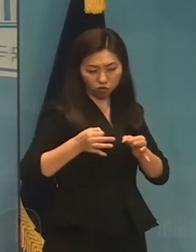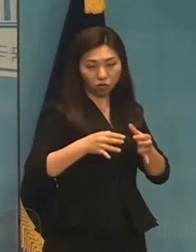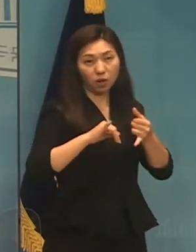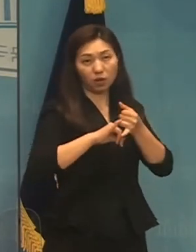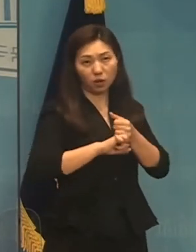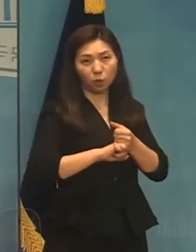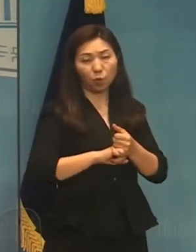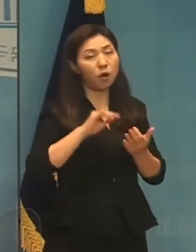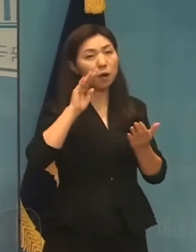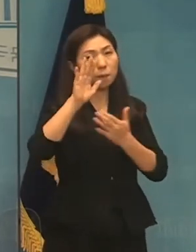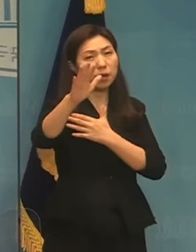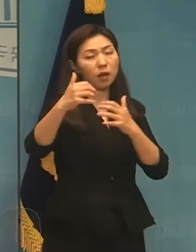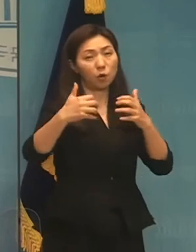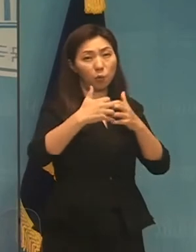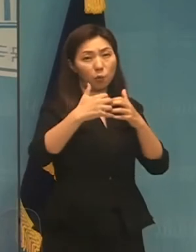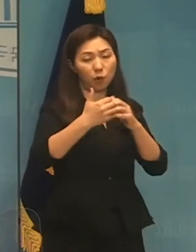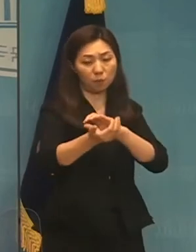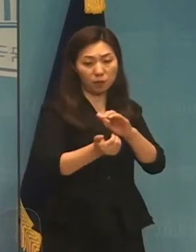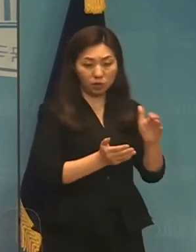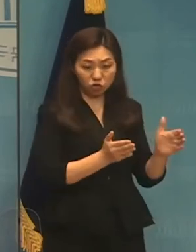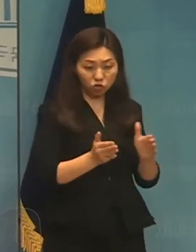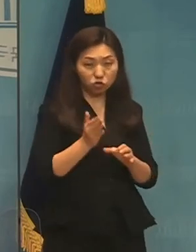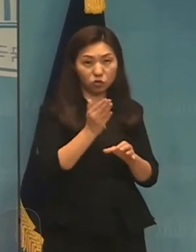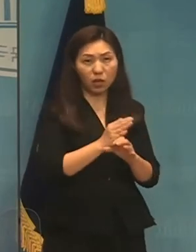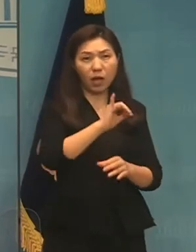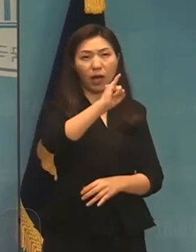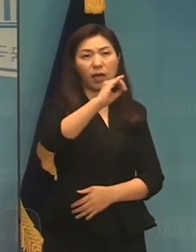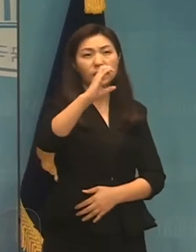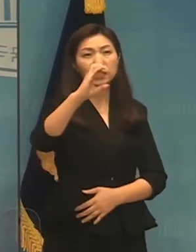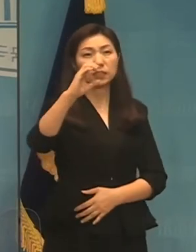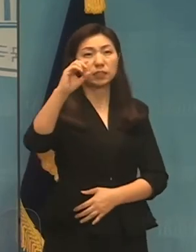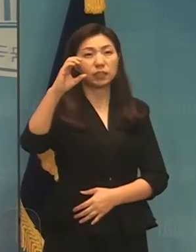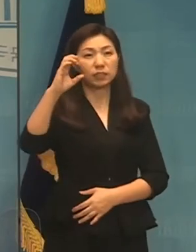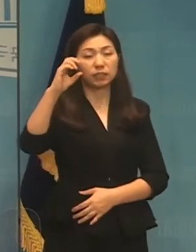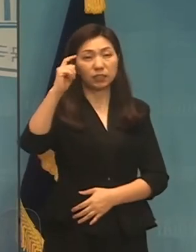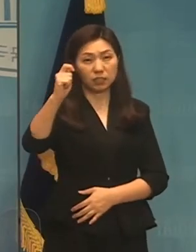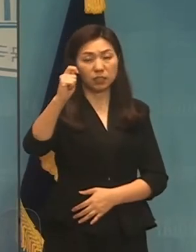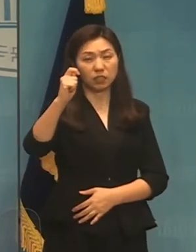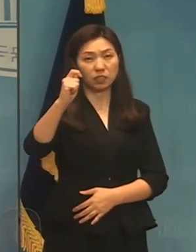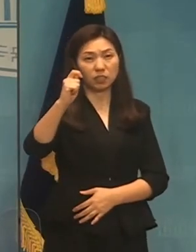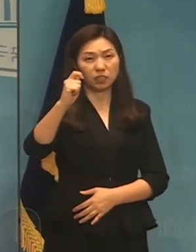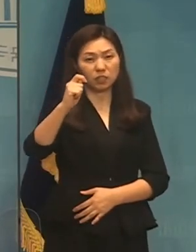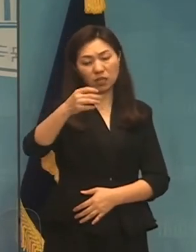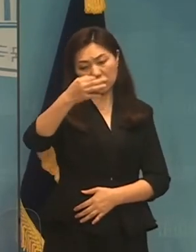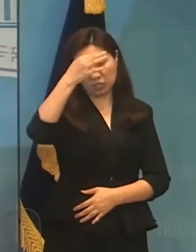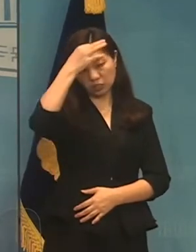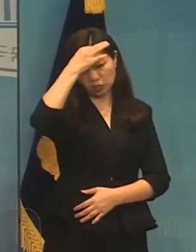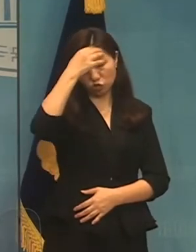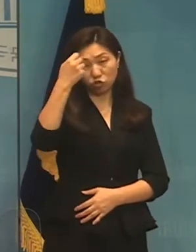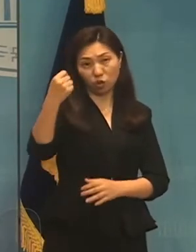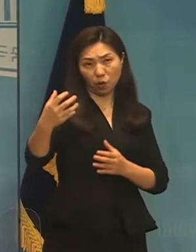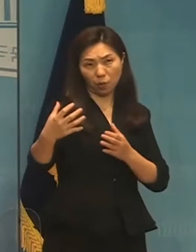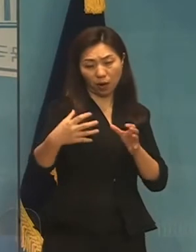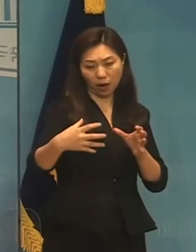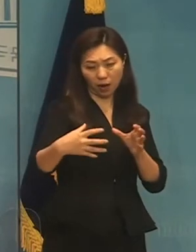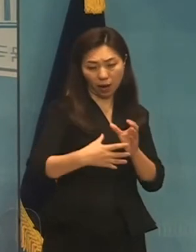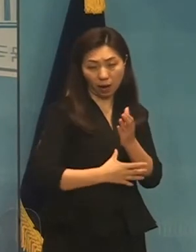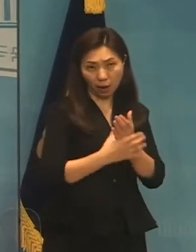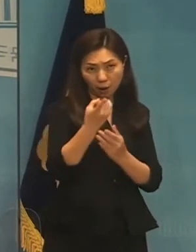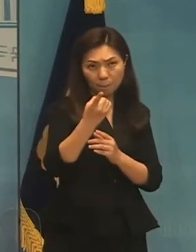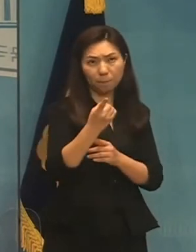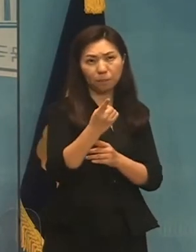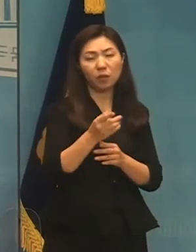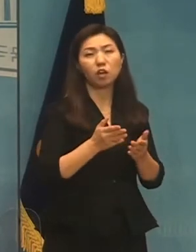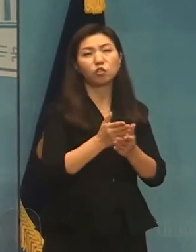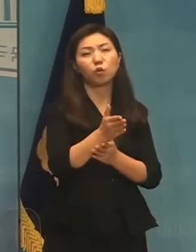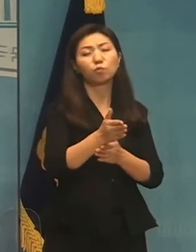국민들에게는 국방 전문 ICT AI 융합 디지털 소프트웨어 전문가 양성 수관을 설치하겠습니다.